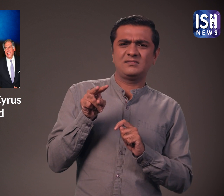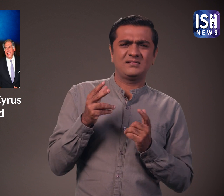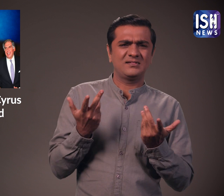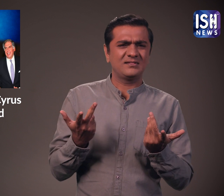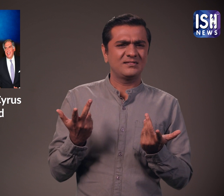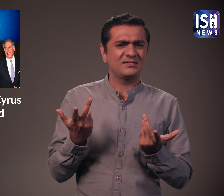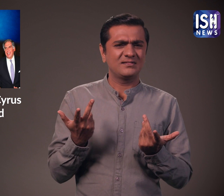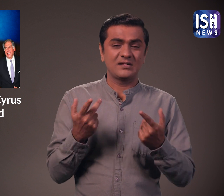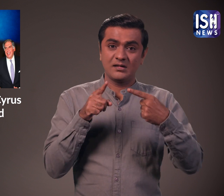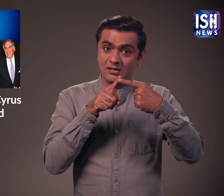अजीब